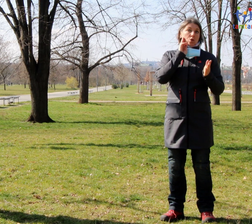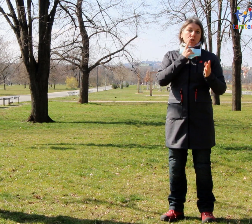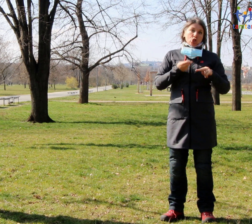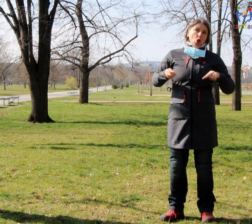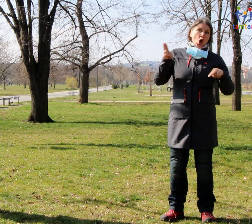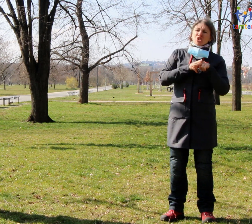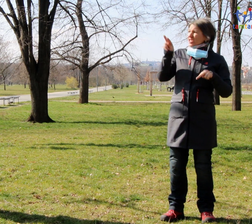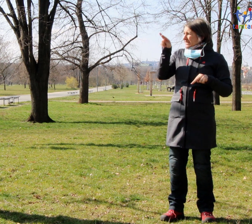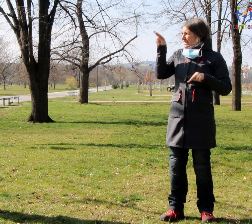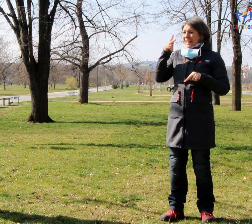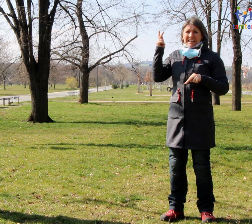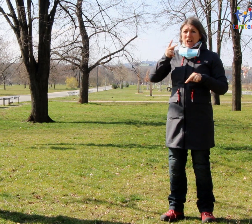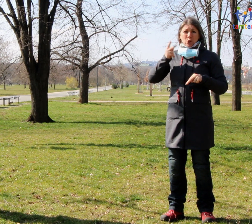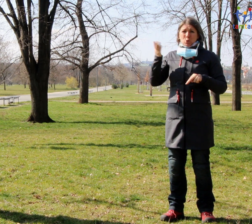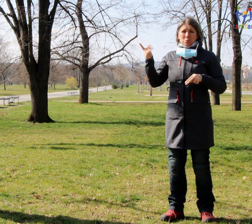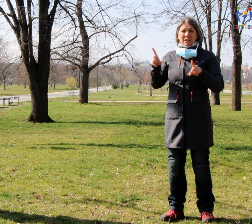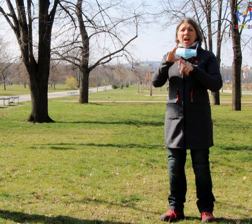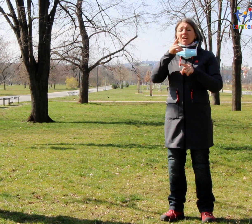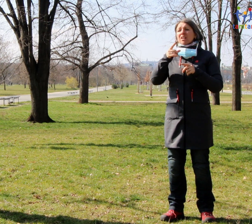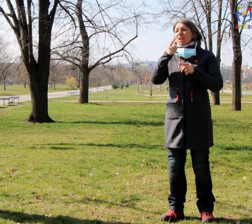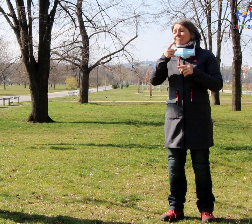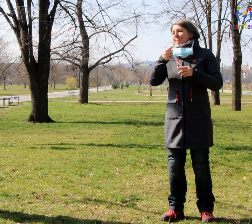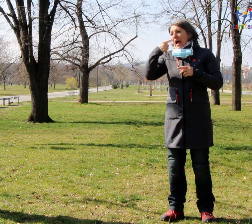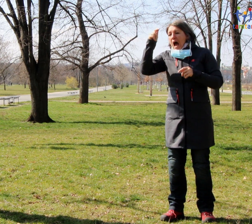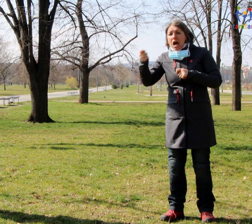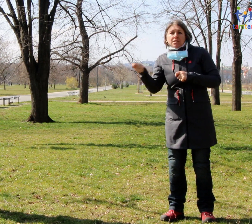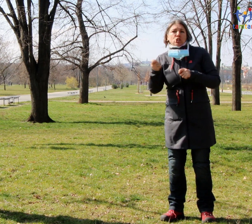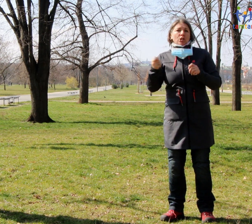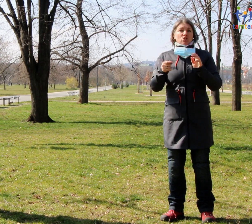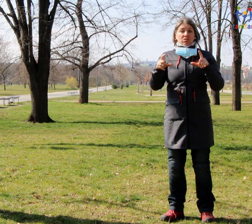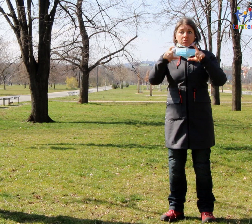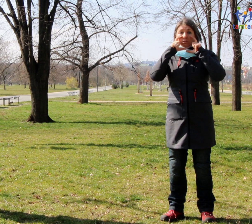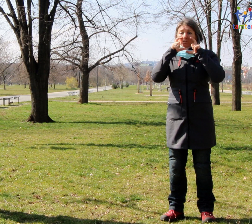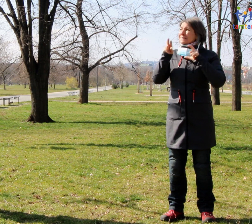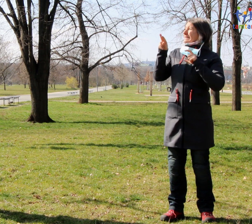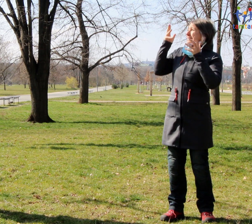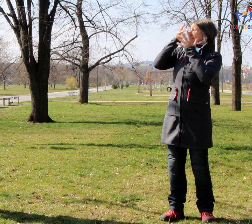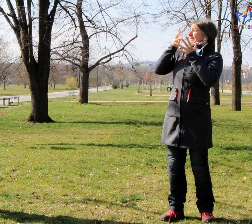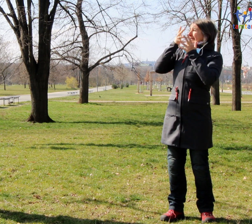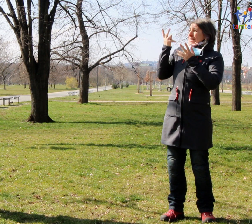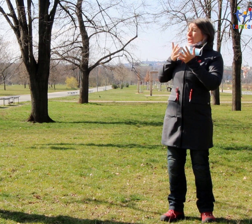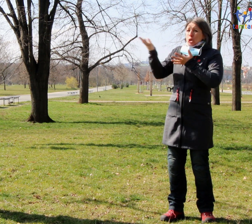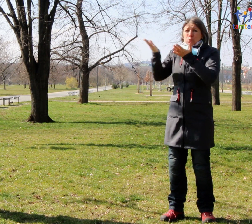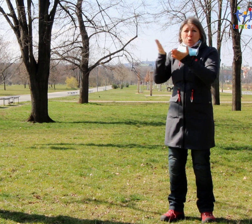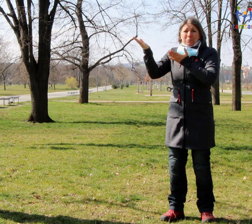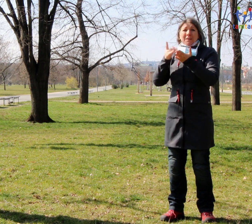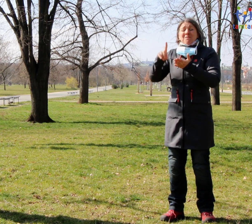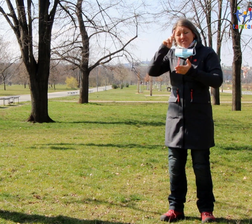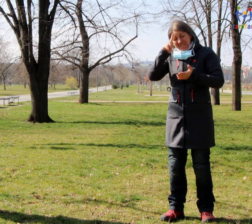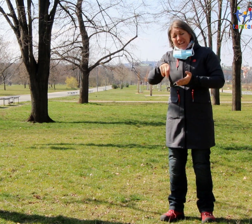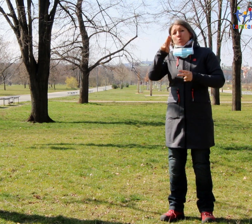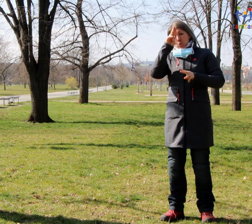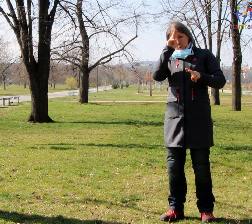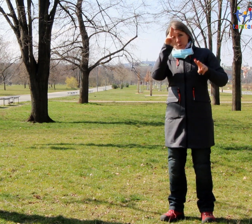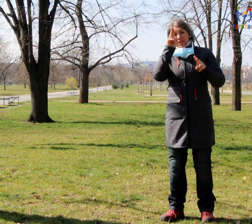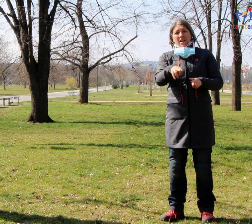stejně tak další složky záchranného systému, což komplikuje, co tu situaci komunikace s